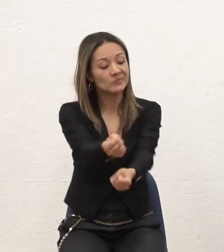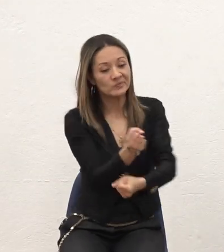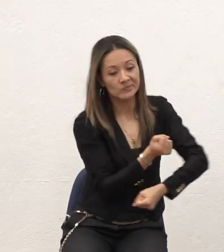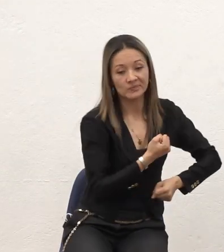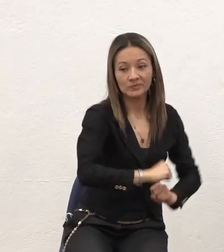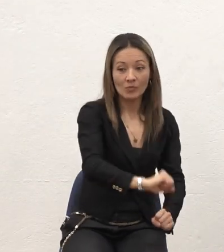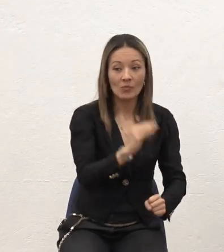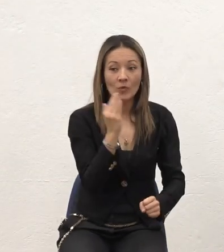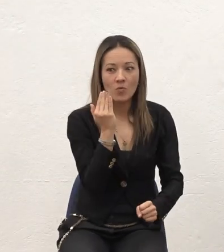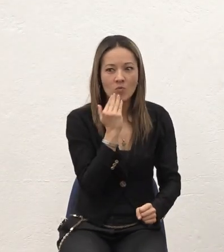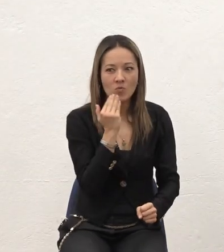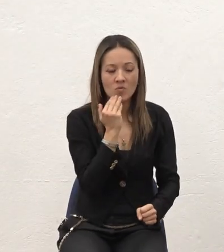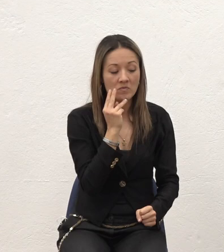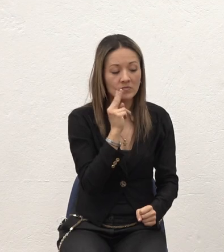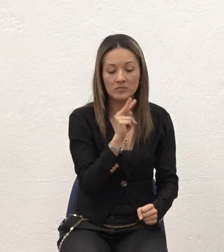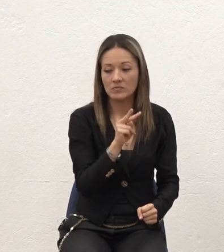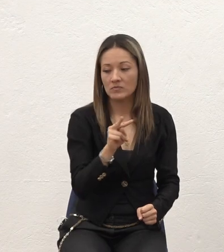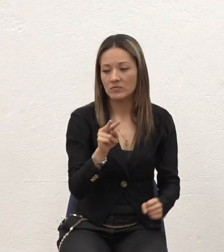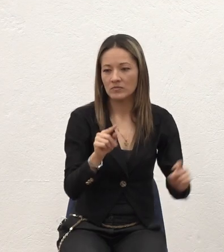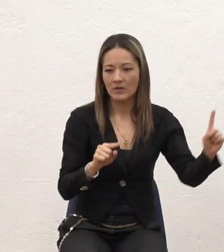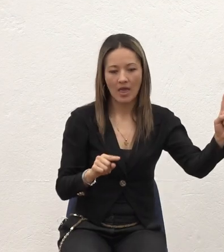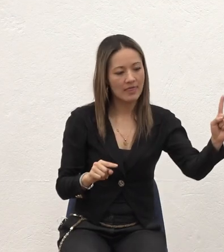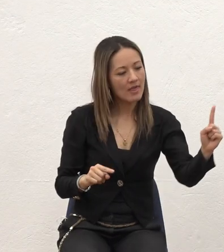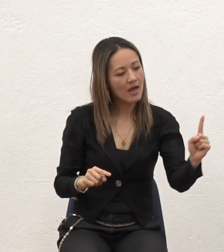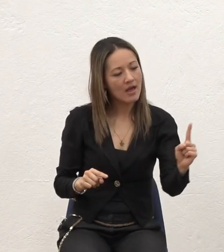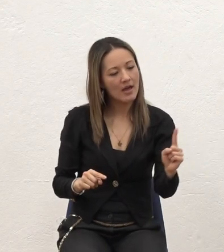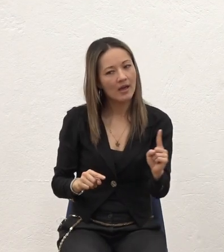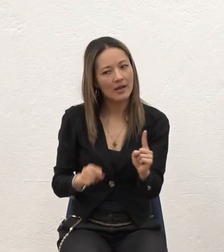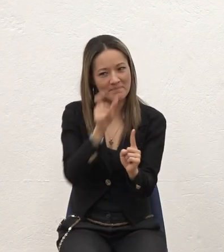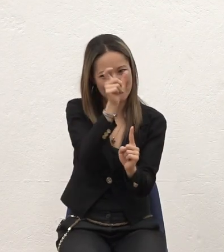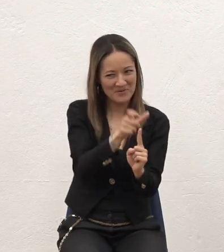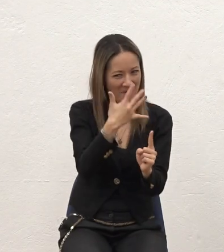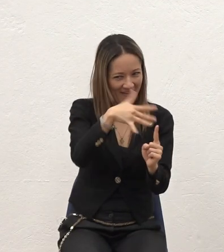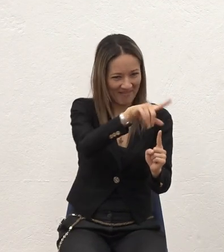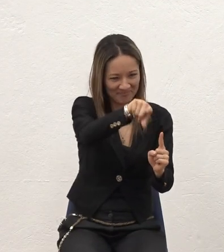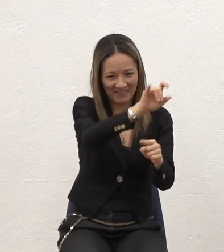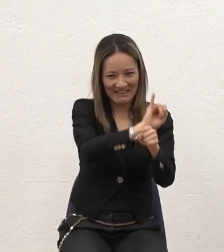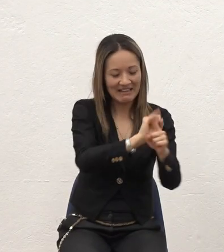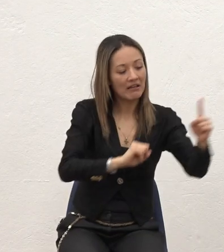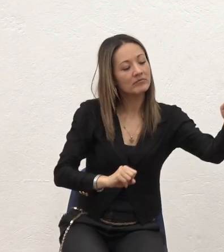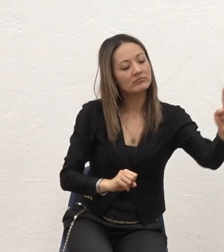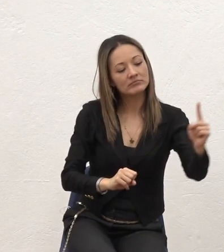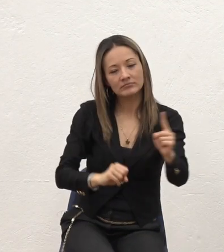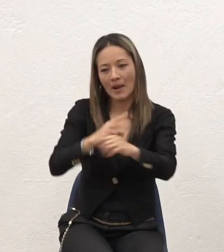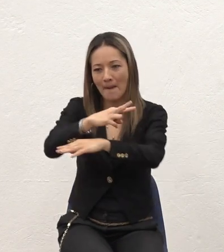Cuando yo Los empezaba A ver Que entraban A la A la piscina Se sumergían